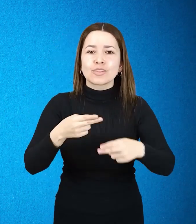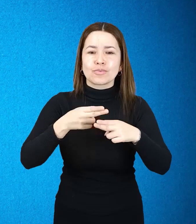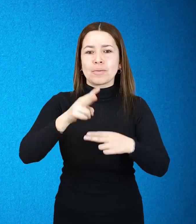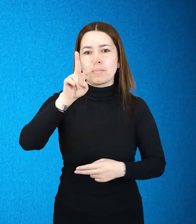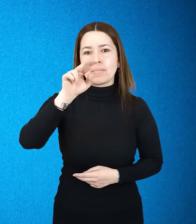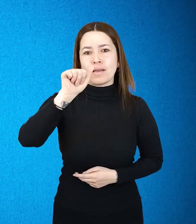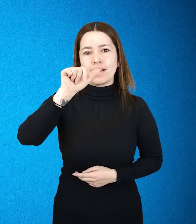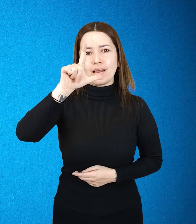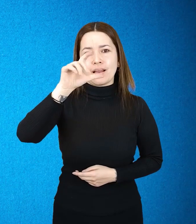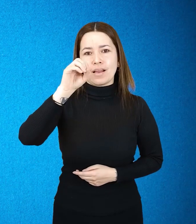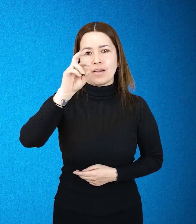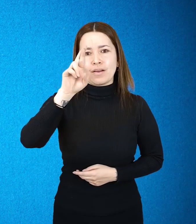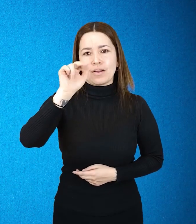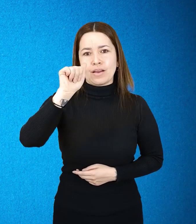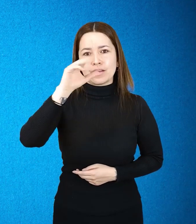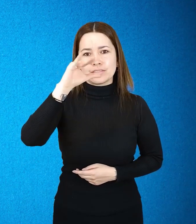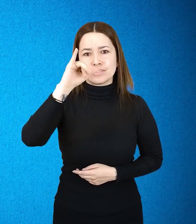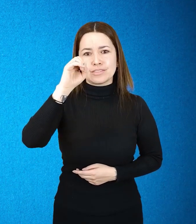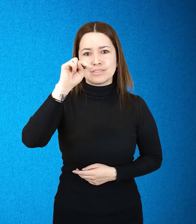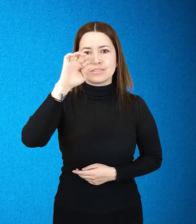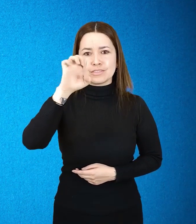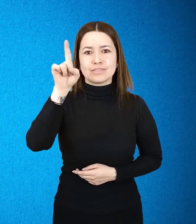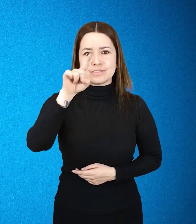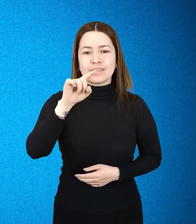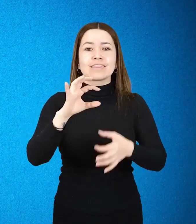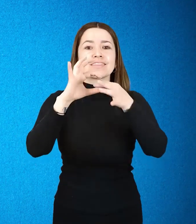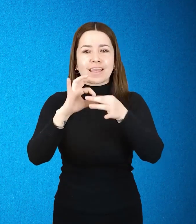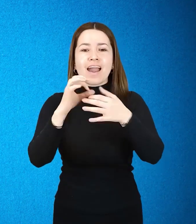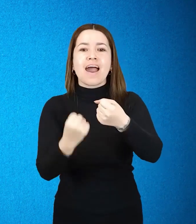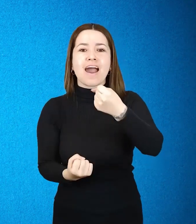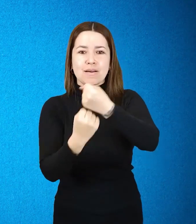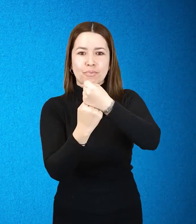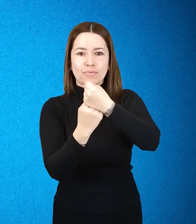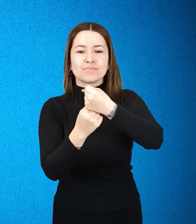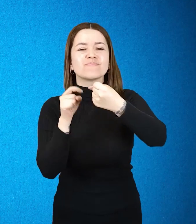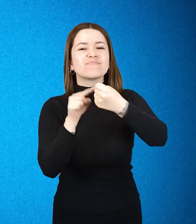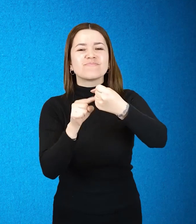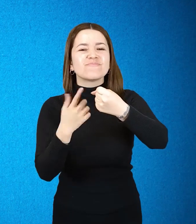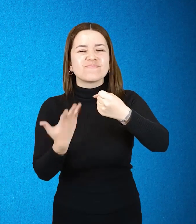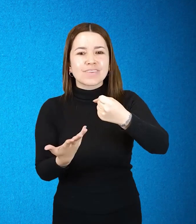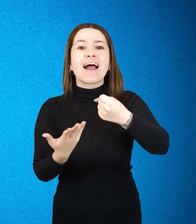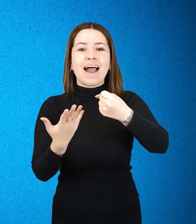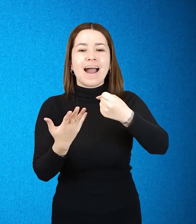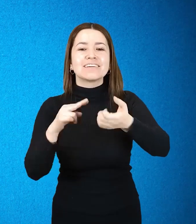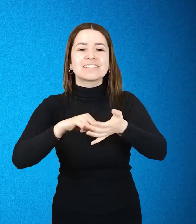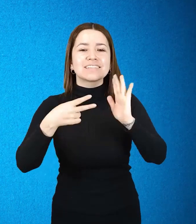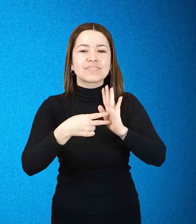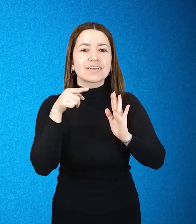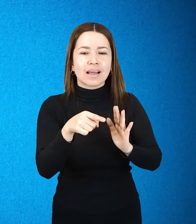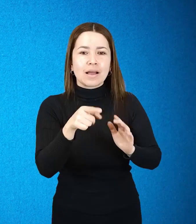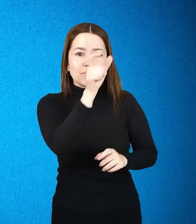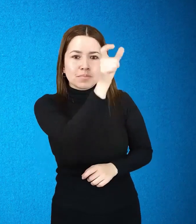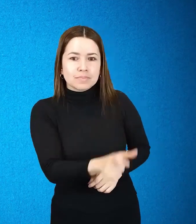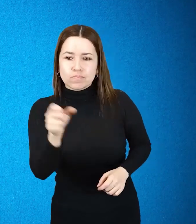para aquellas personas que no puedan manifestar su voluntad o no tengan apoyos. Esta valoración se llama